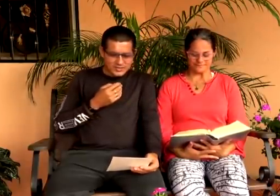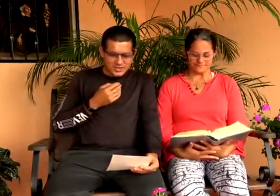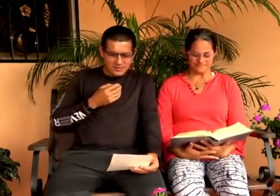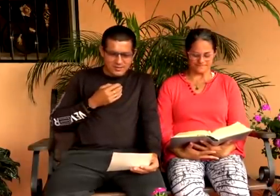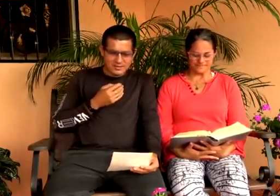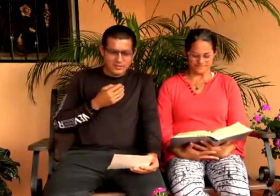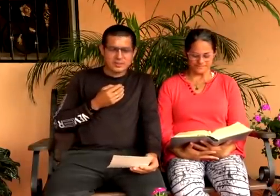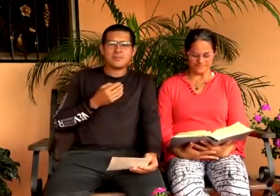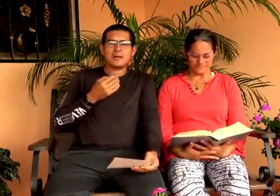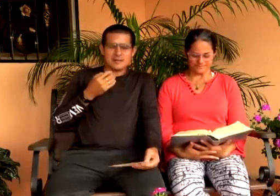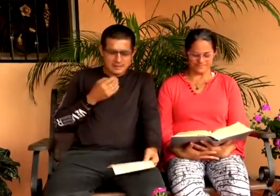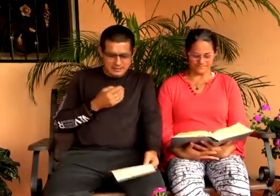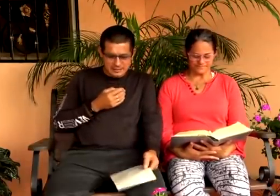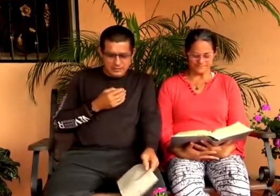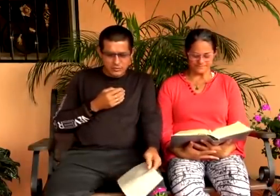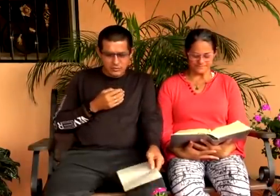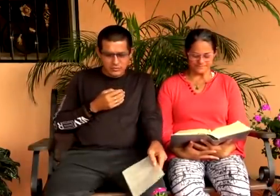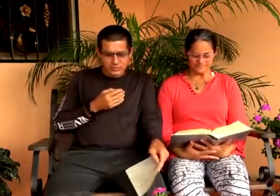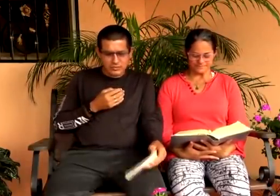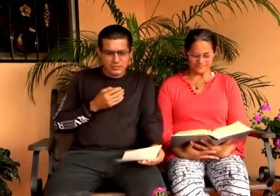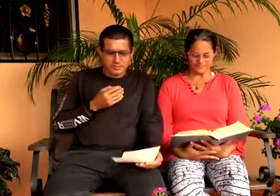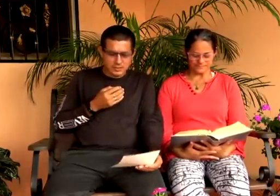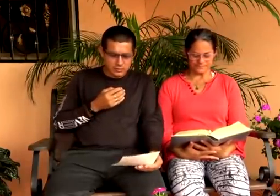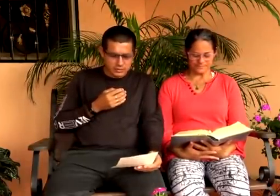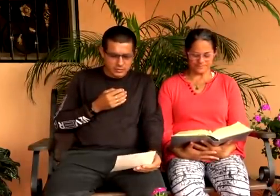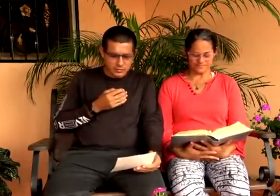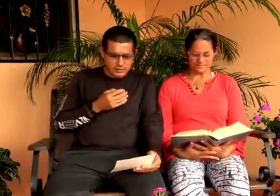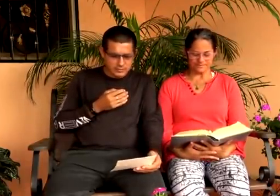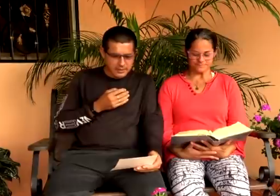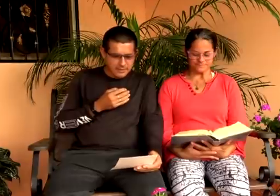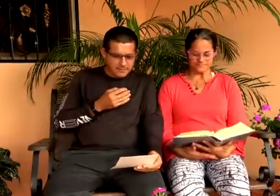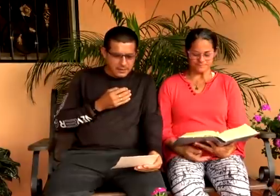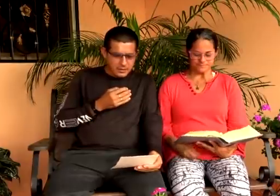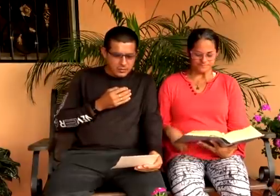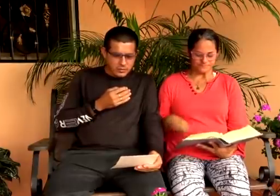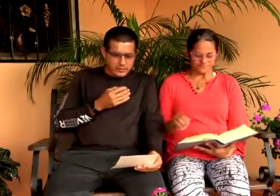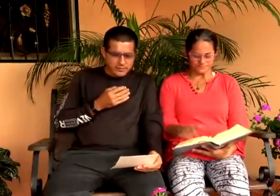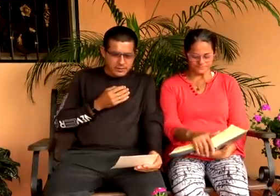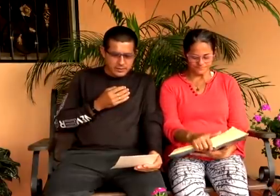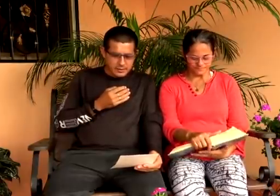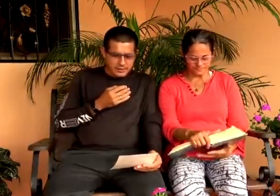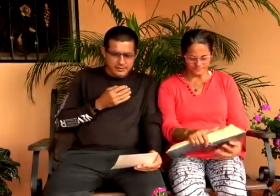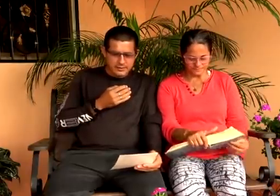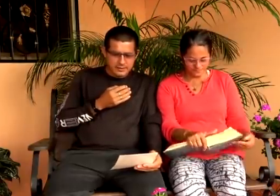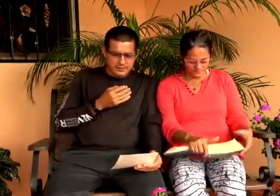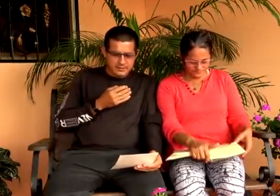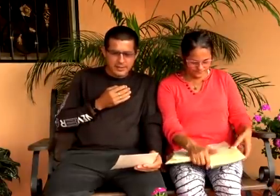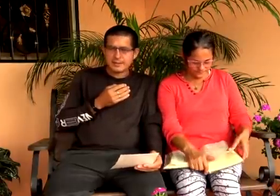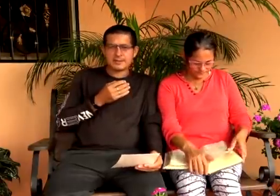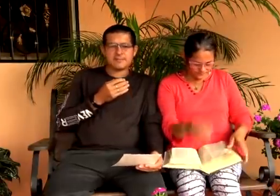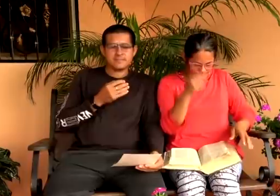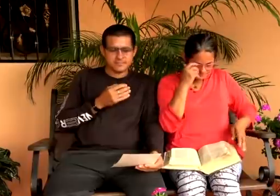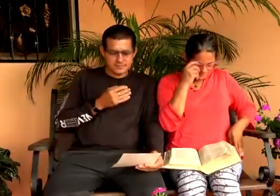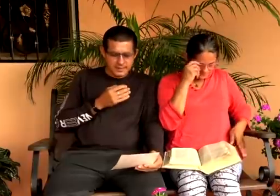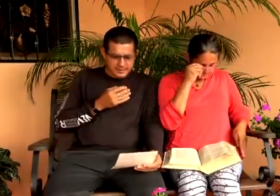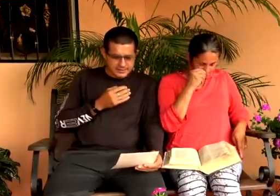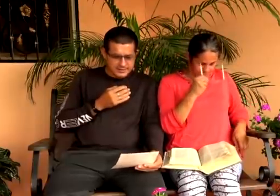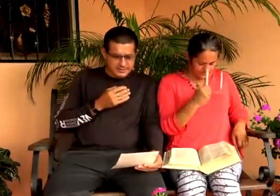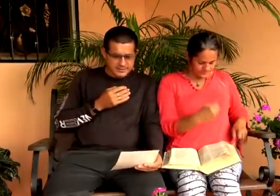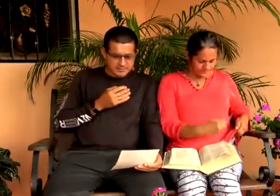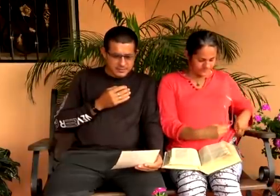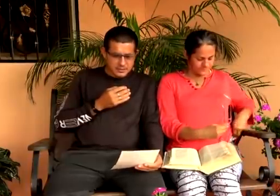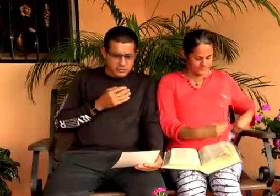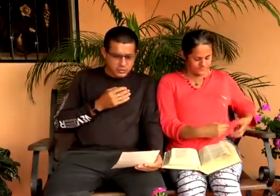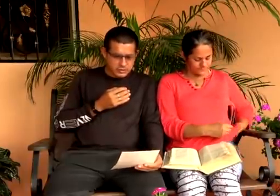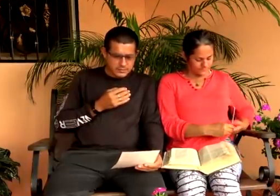Antonina Chávez, De Guatemala, Y a todos nuestros hermanitos, Guatemala. Gloria Flores, De Dallas, Texas.